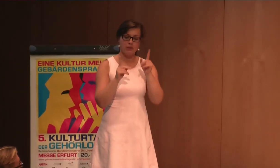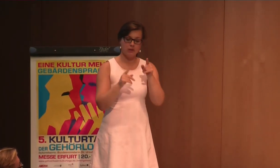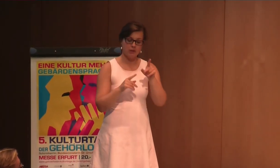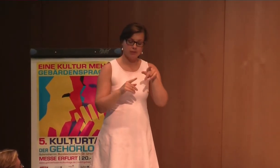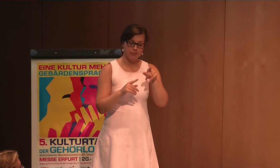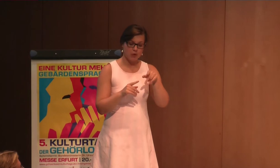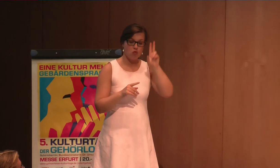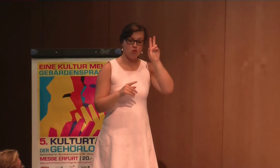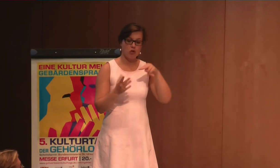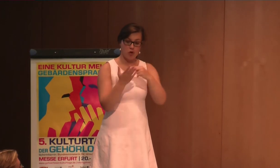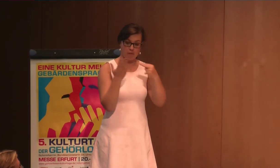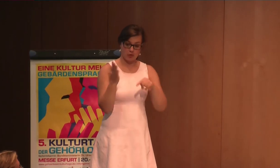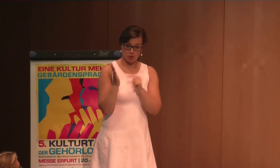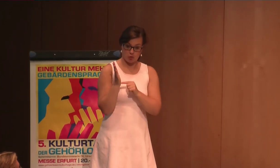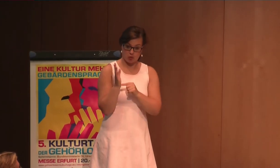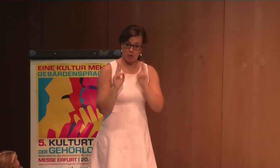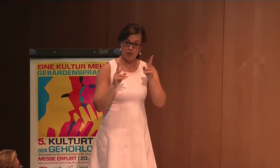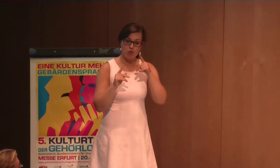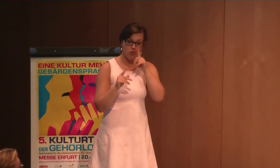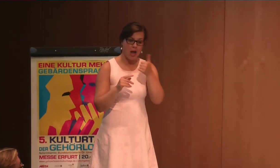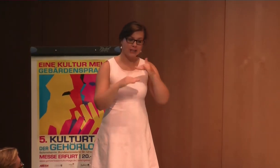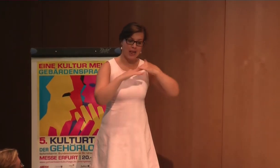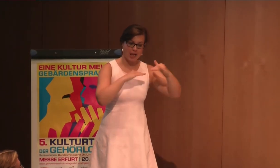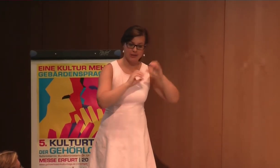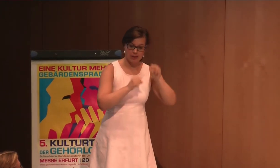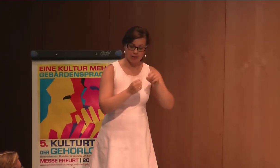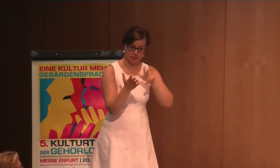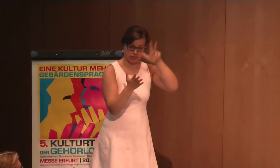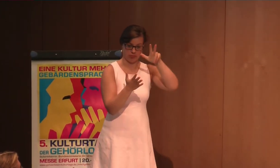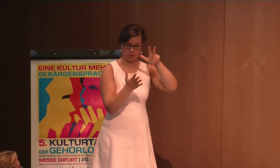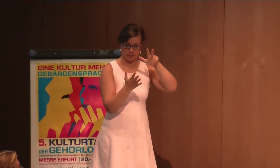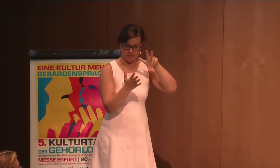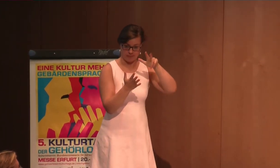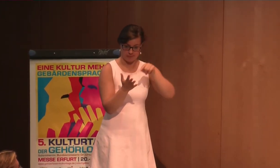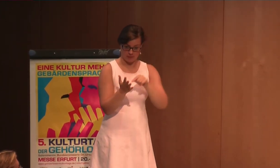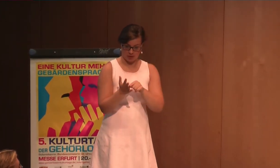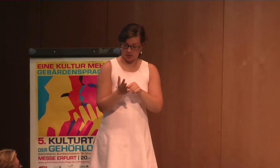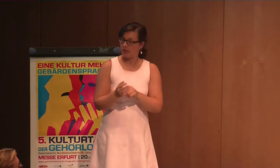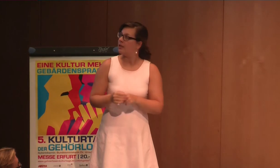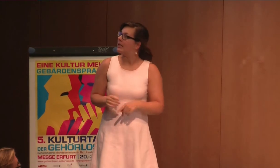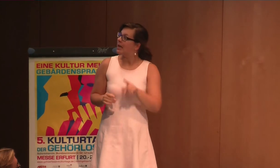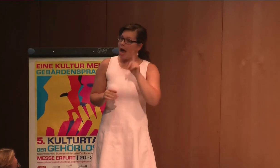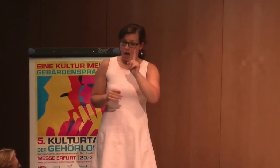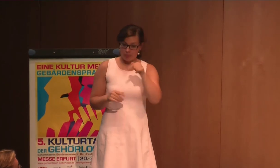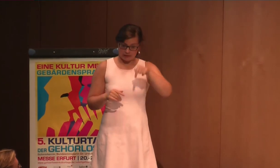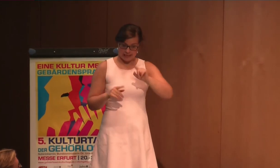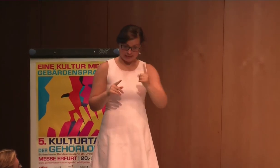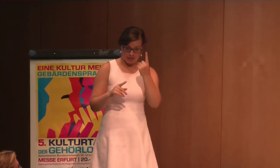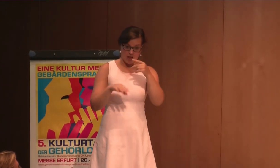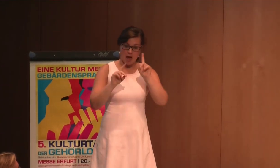Wichtig ist, dass die UN-Konvention normalerweise nur in einem Land ratifiziert werden kann. Aber